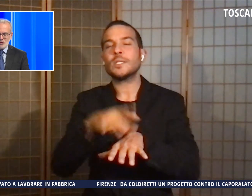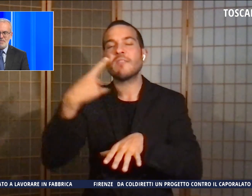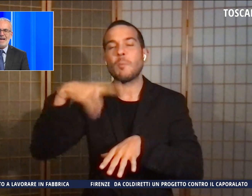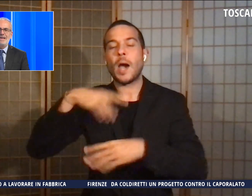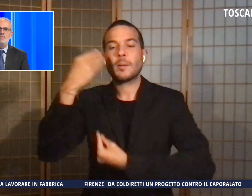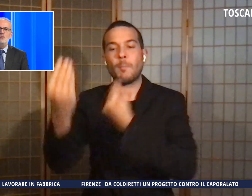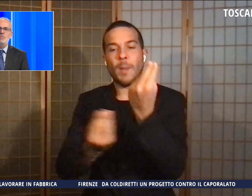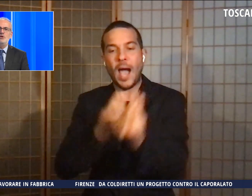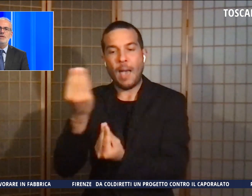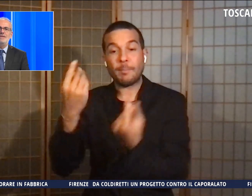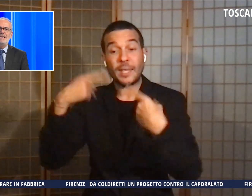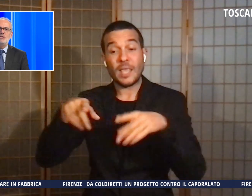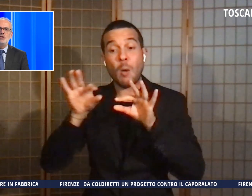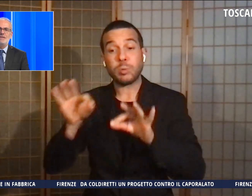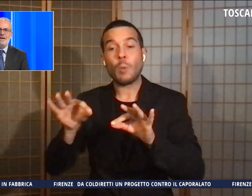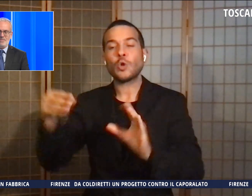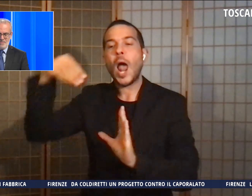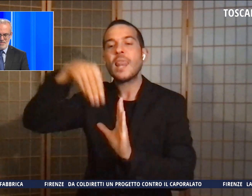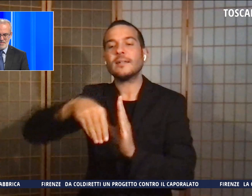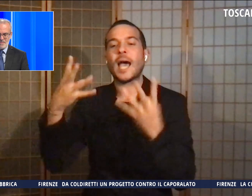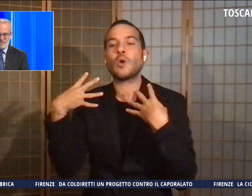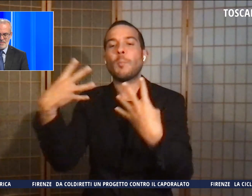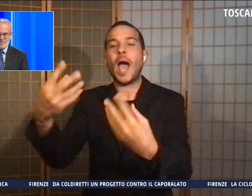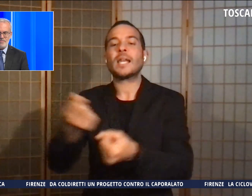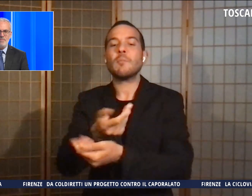'interno di parchi pubblici della città.